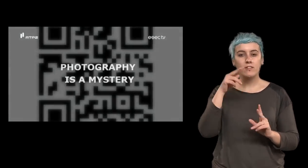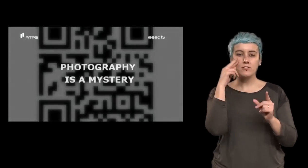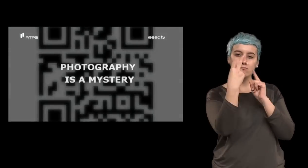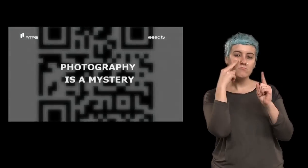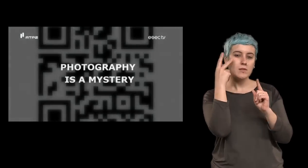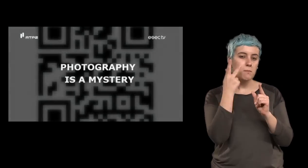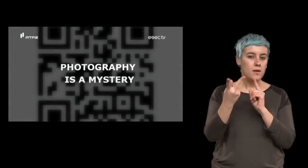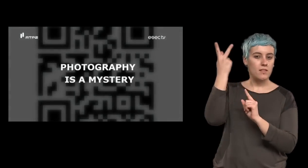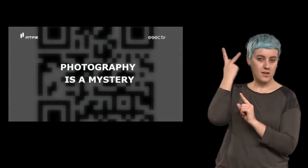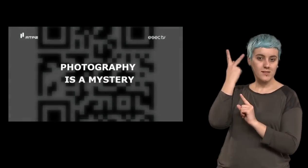olhar.